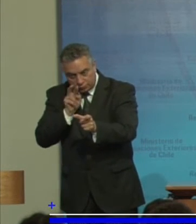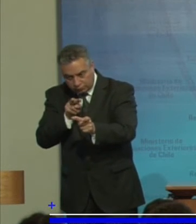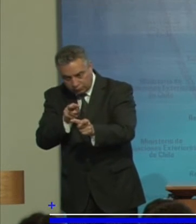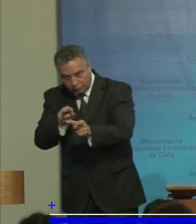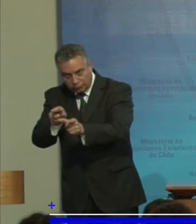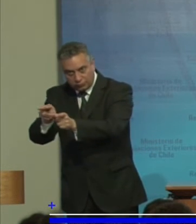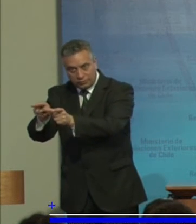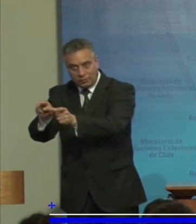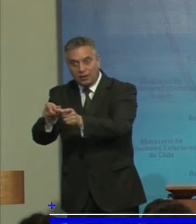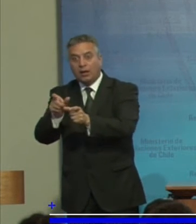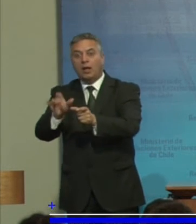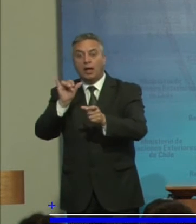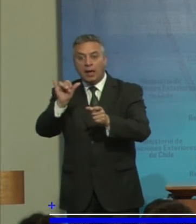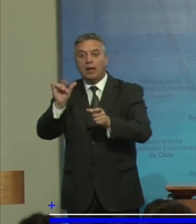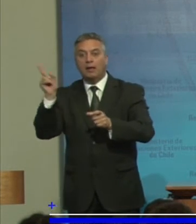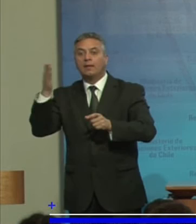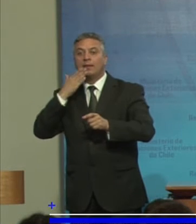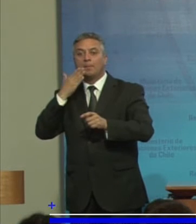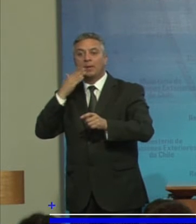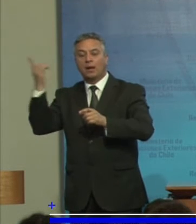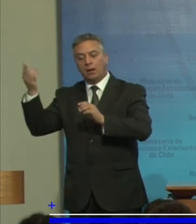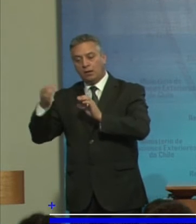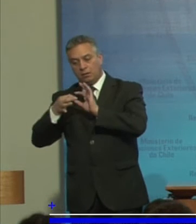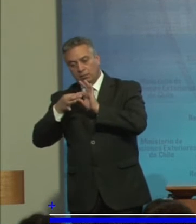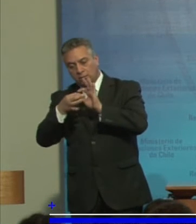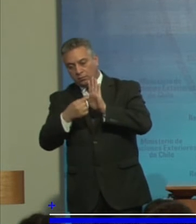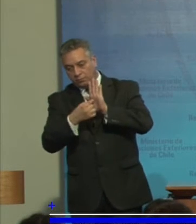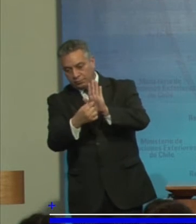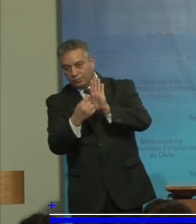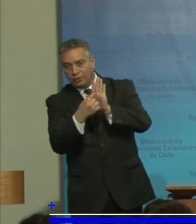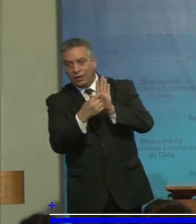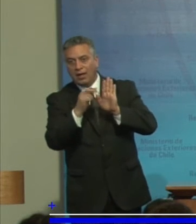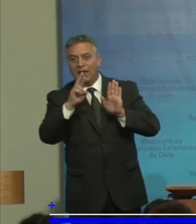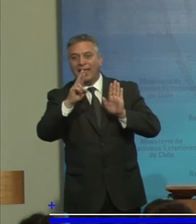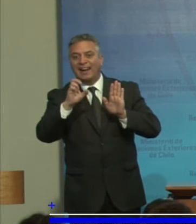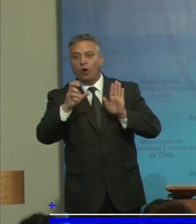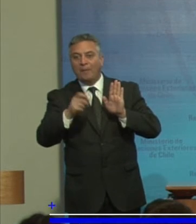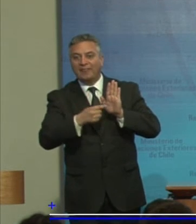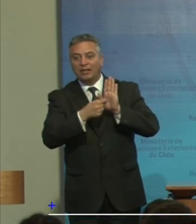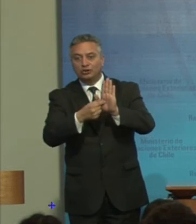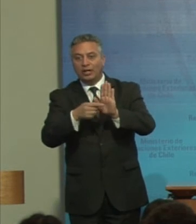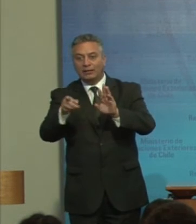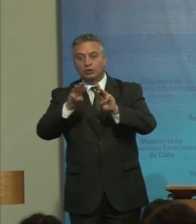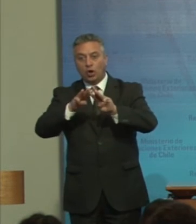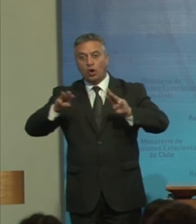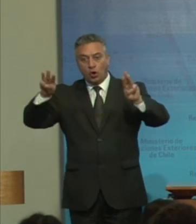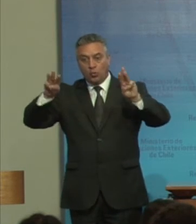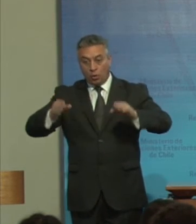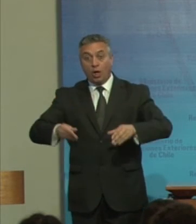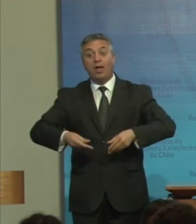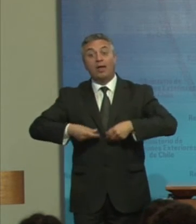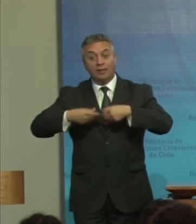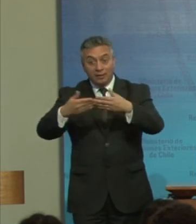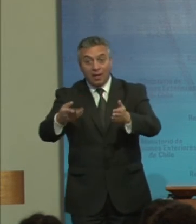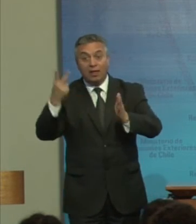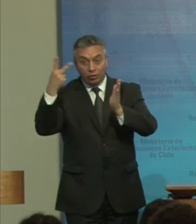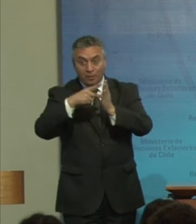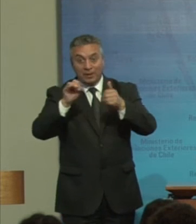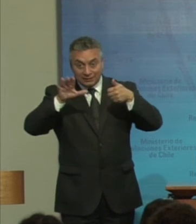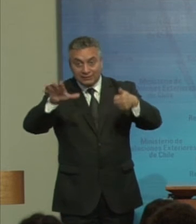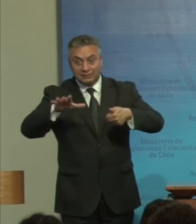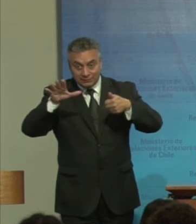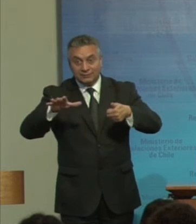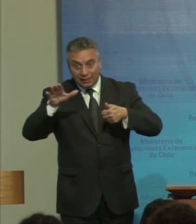a las recomendaciones Del comité De expertos De Naciones Unidas Entregadas En el 2016 En abril Del